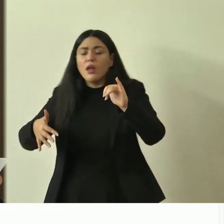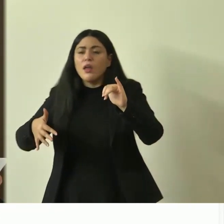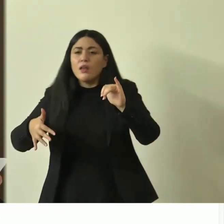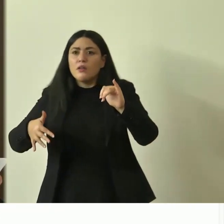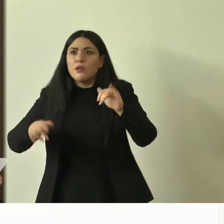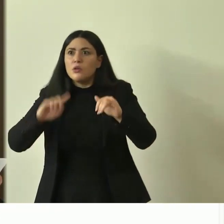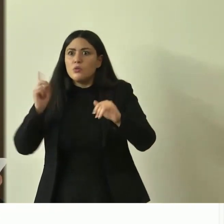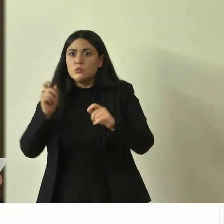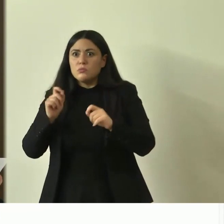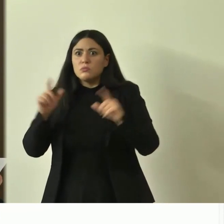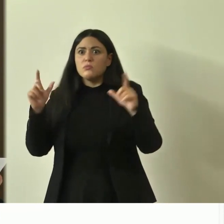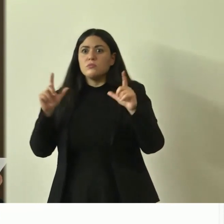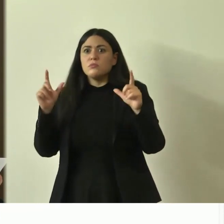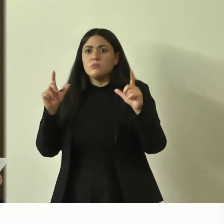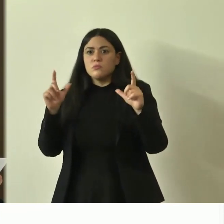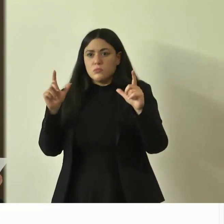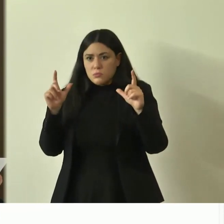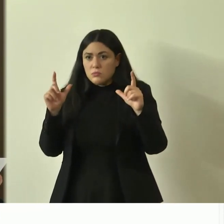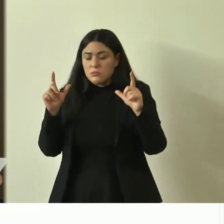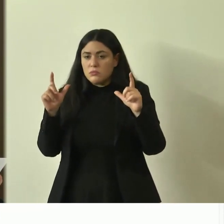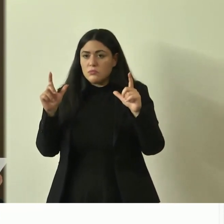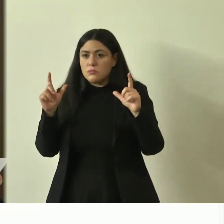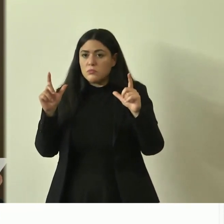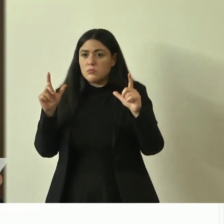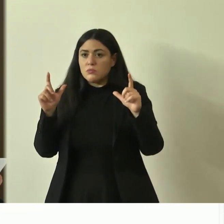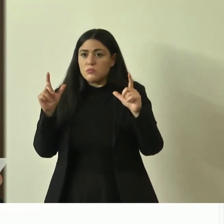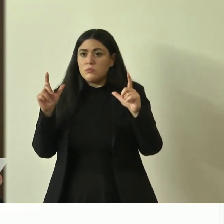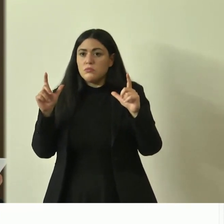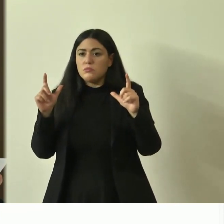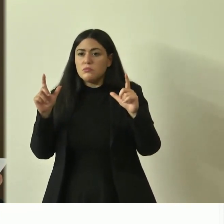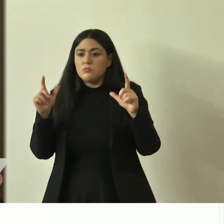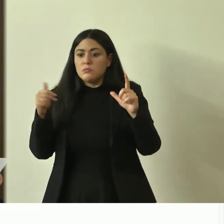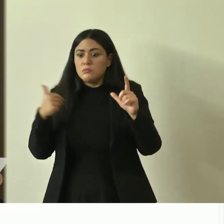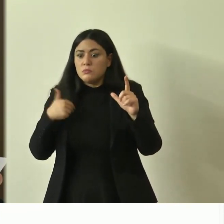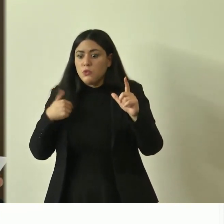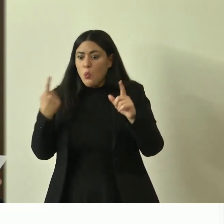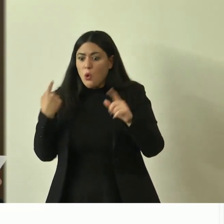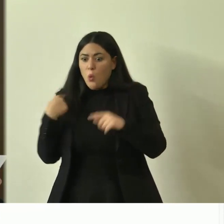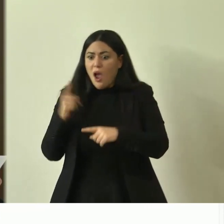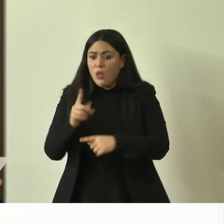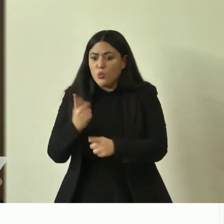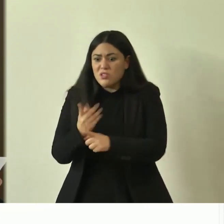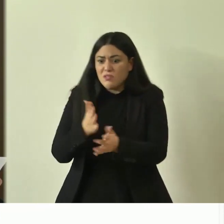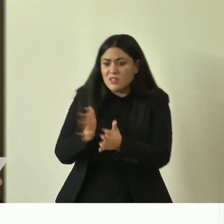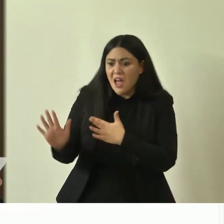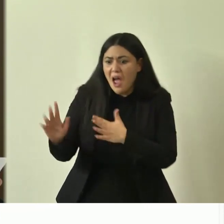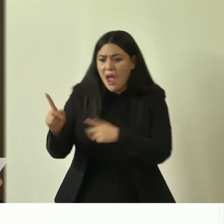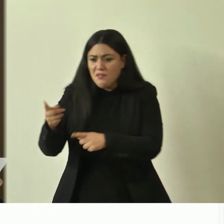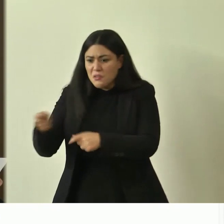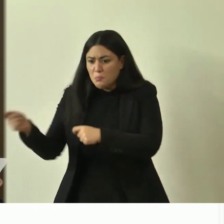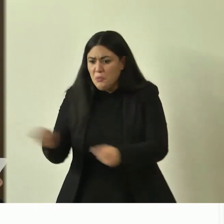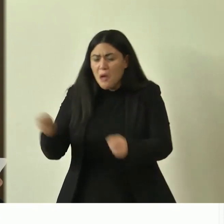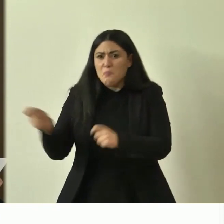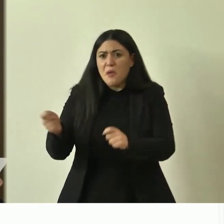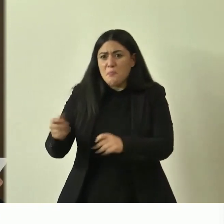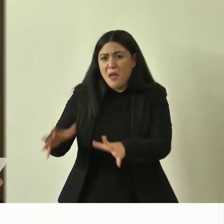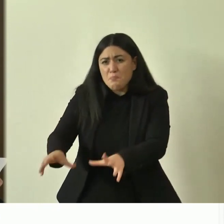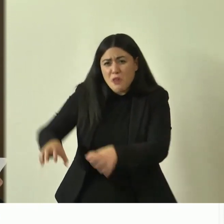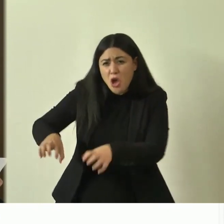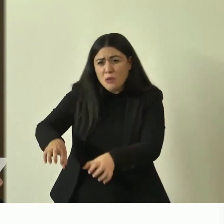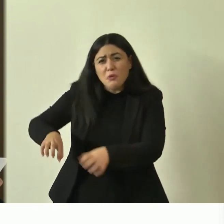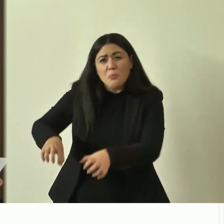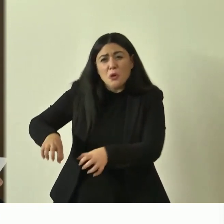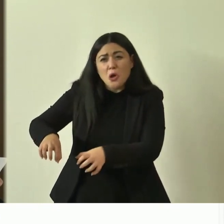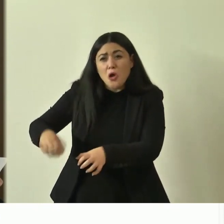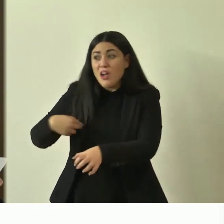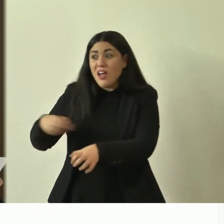allibiscono fra loro solo un temerario cerca di sventare il sacrilegio di fermare quella scura impazzita e risictone